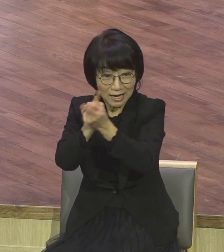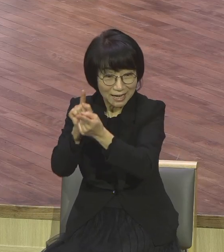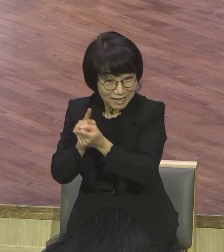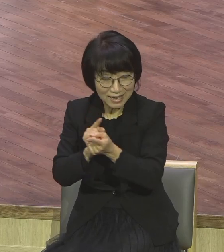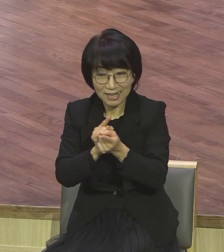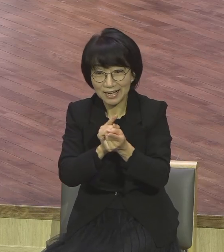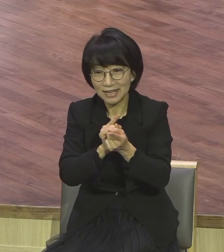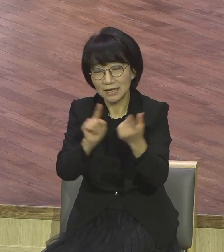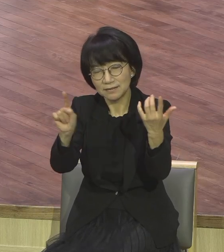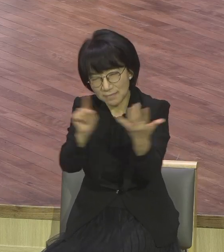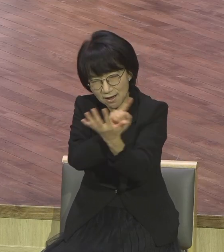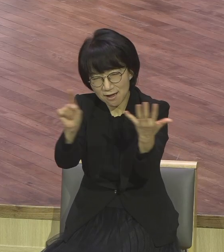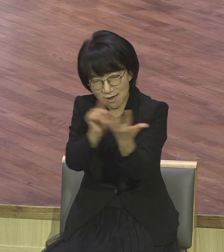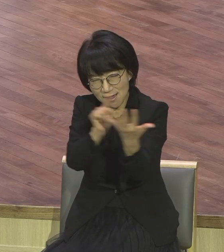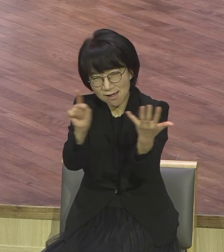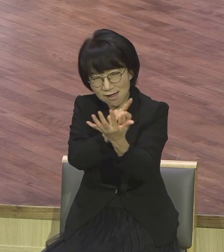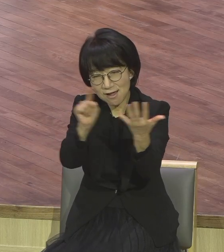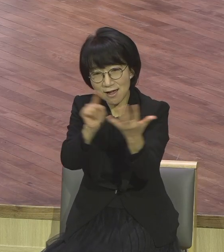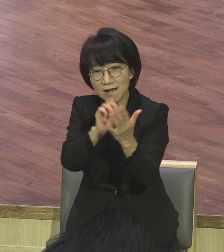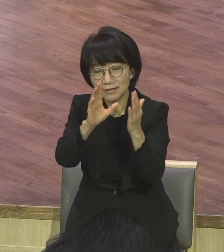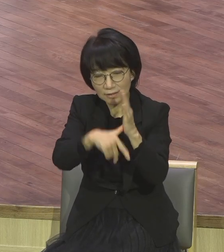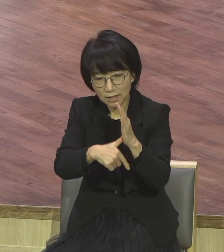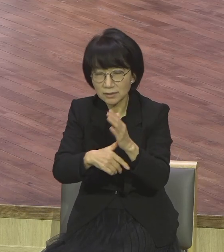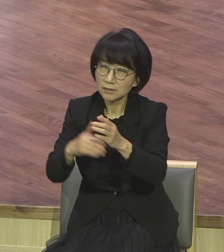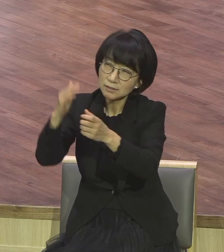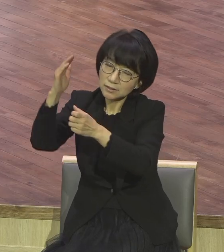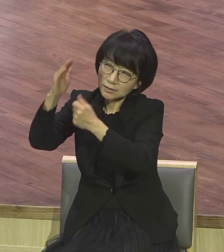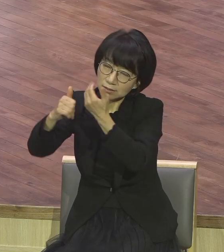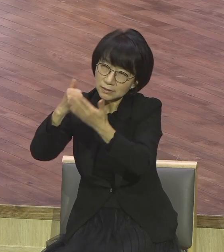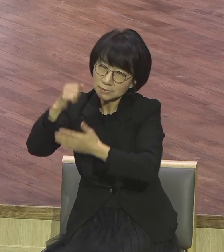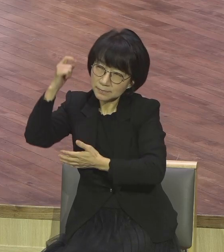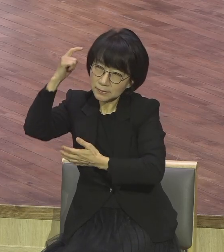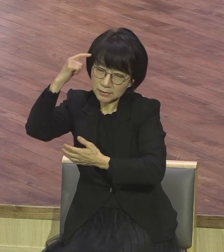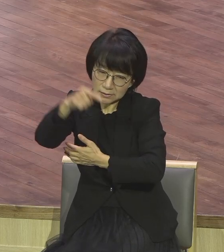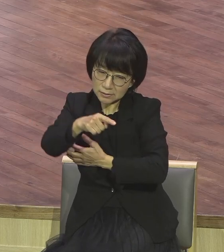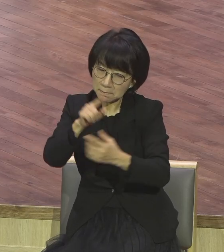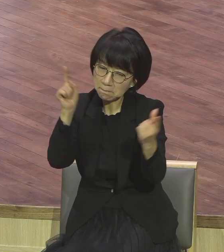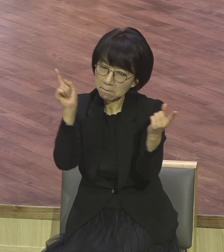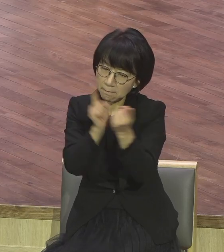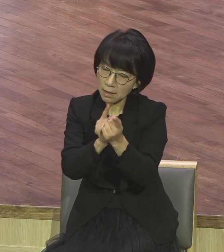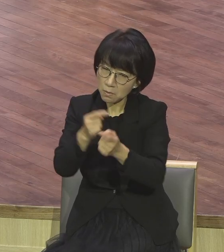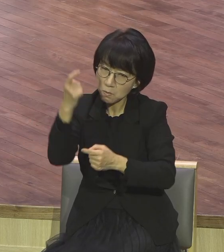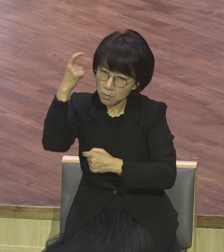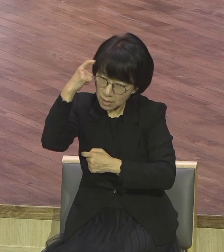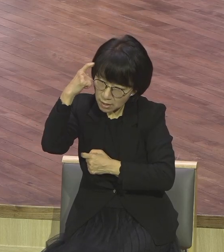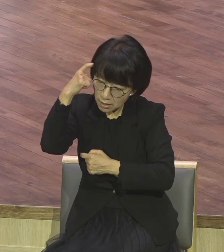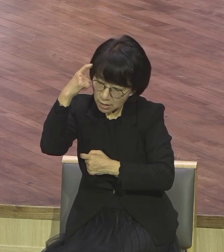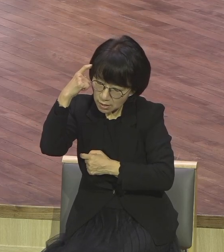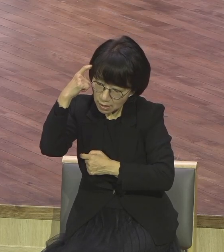만날 때 이 사람을 왜 만나게 해주실까 먼저 영적으로 해석하고 복음부터 전가하시기 바랍니다 복음을